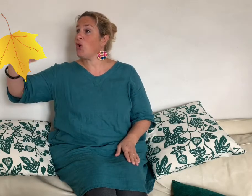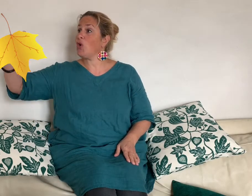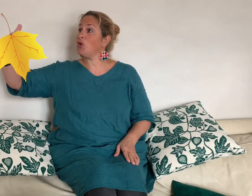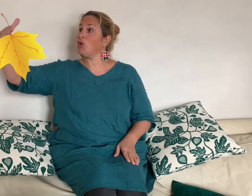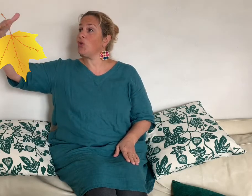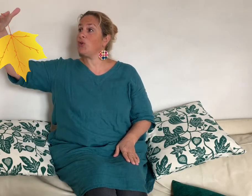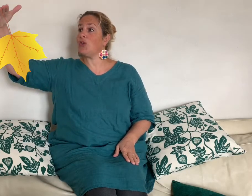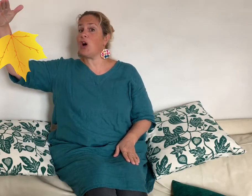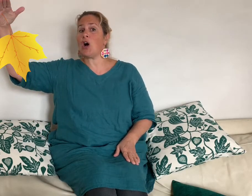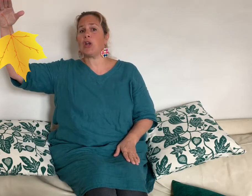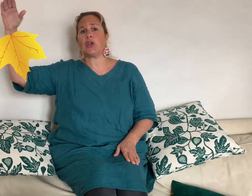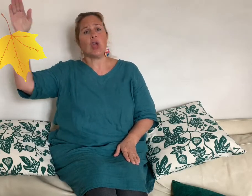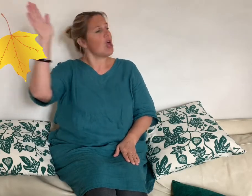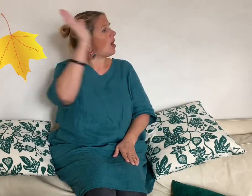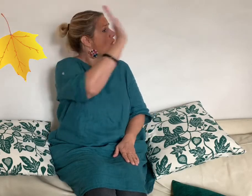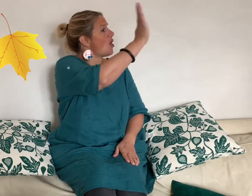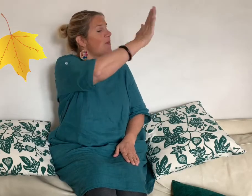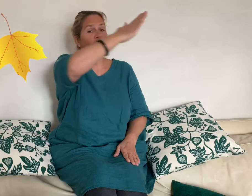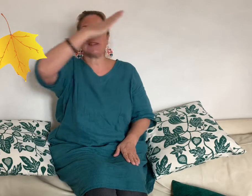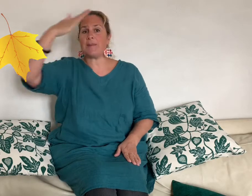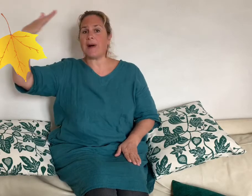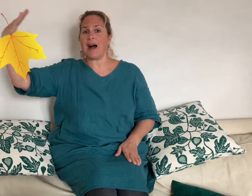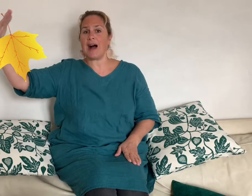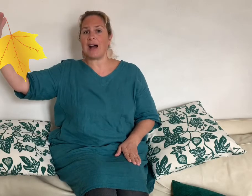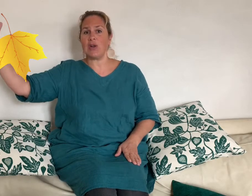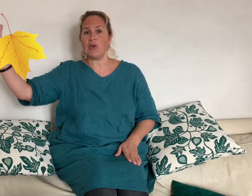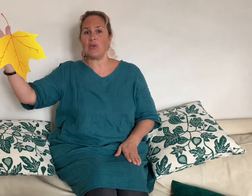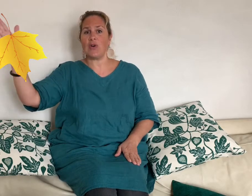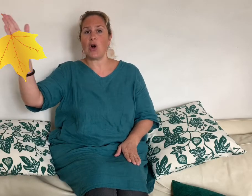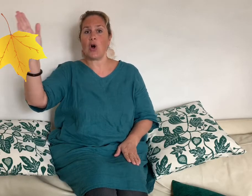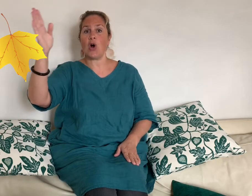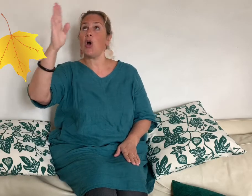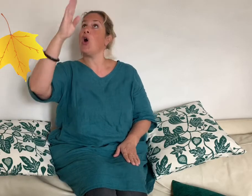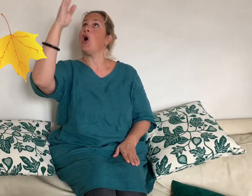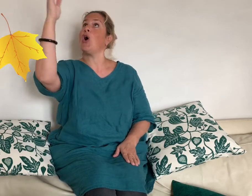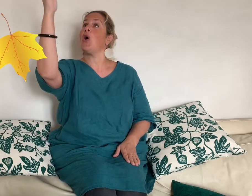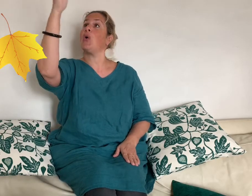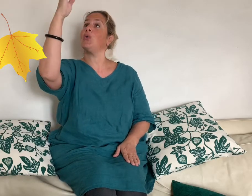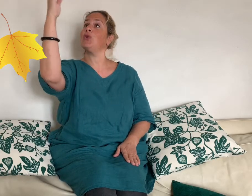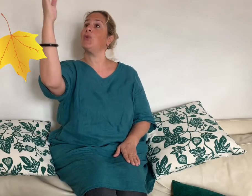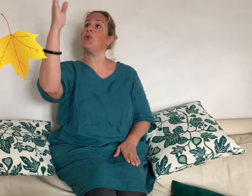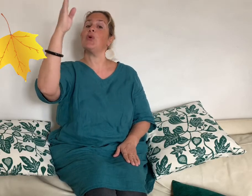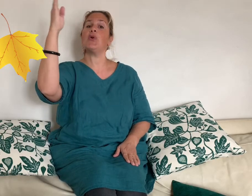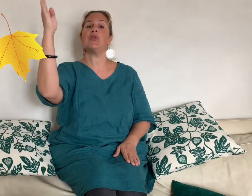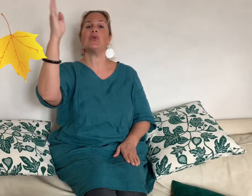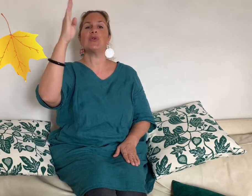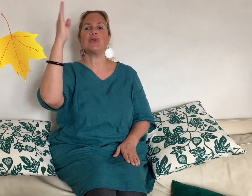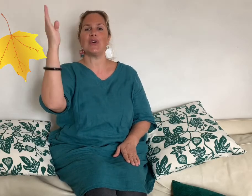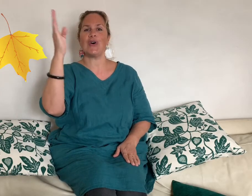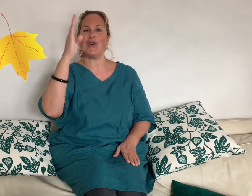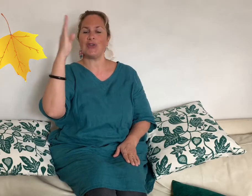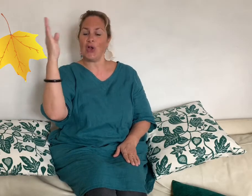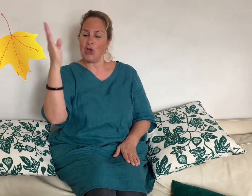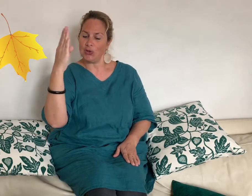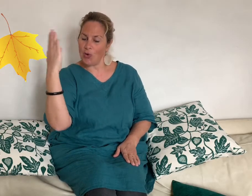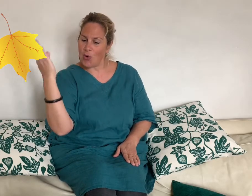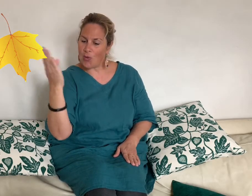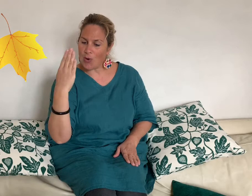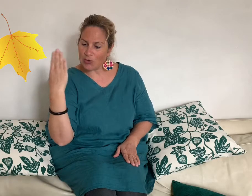d'automne Emportée par le vent En rond de monotone Tombe en